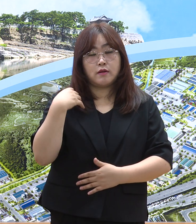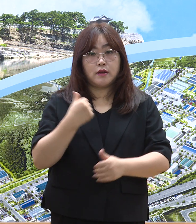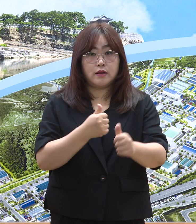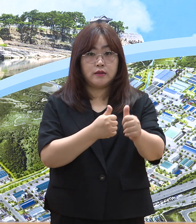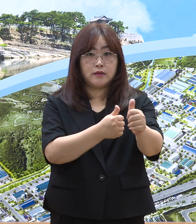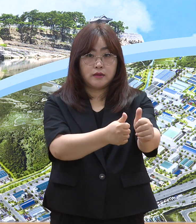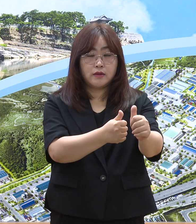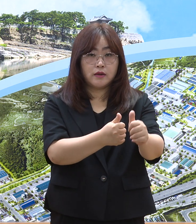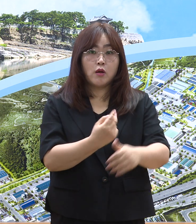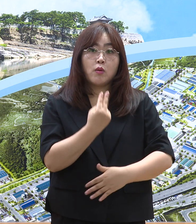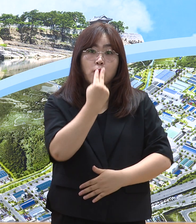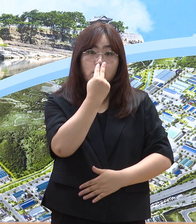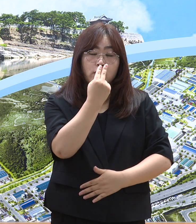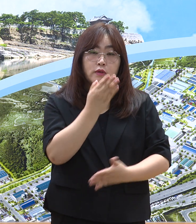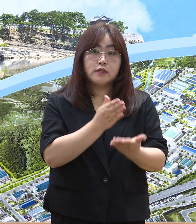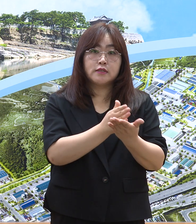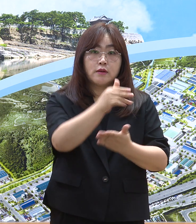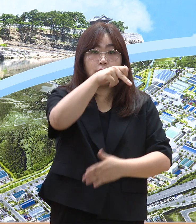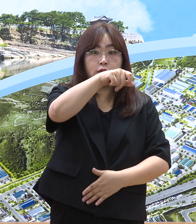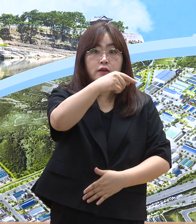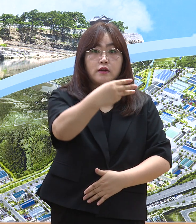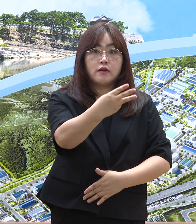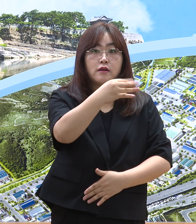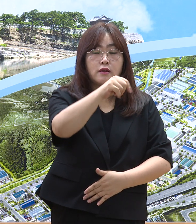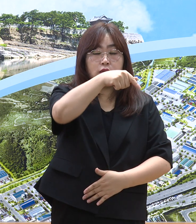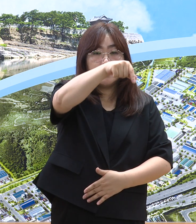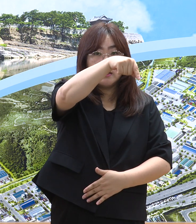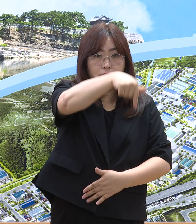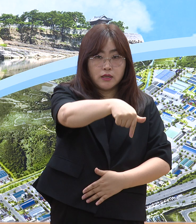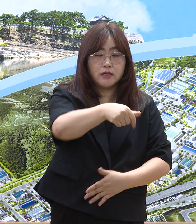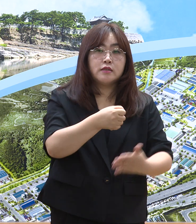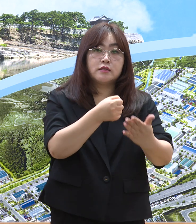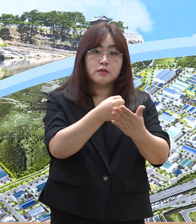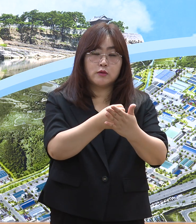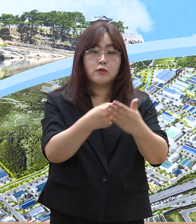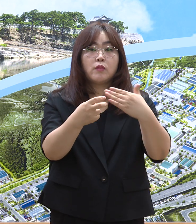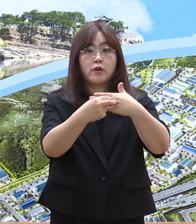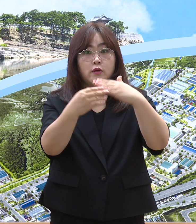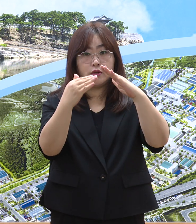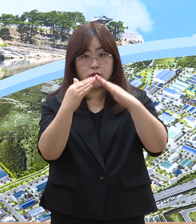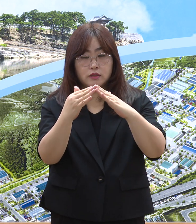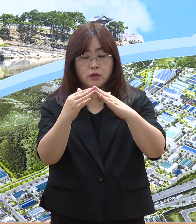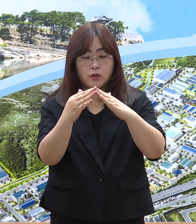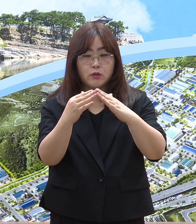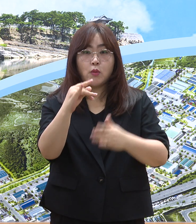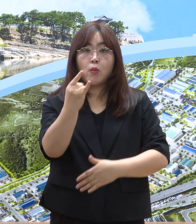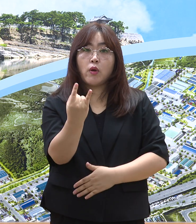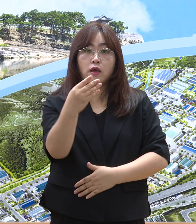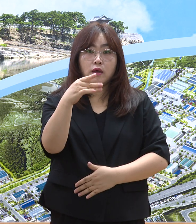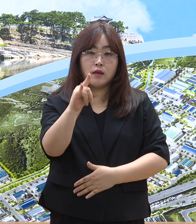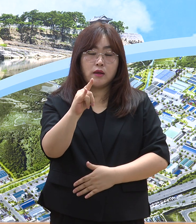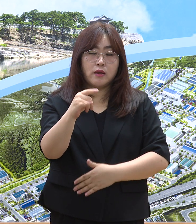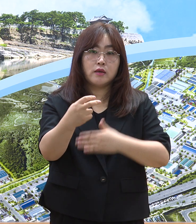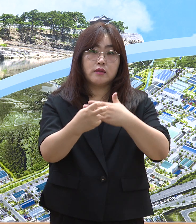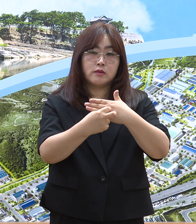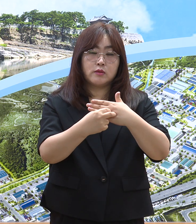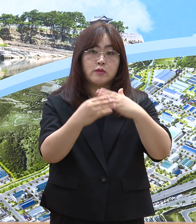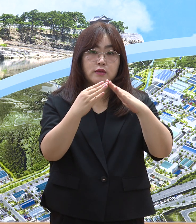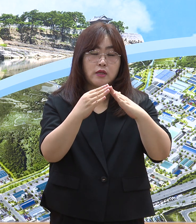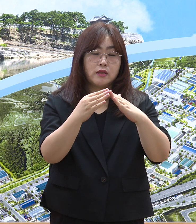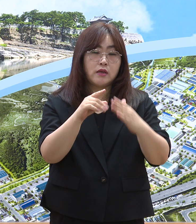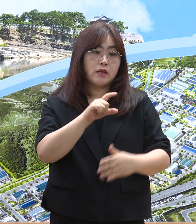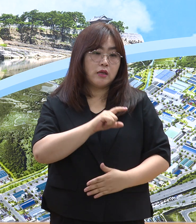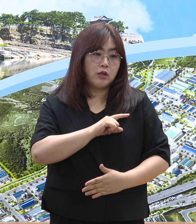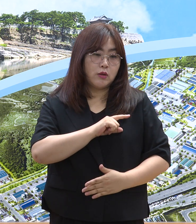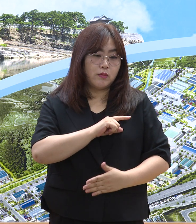호흡기 전담 클리닉, 호흡기 진료지정의료기관, 외래진료센터 등으로 명칭이 나뉘어